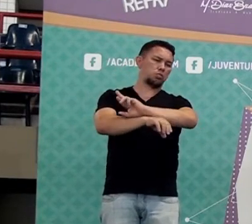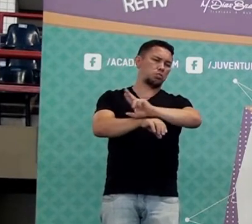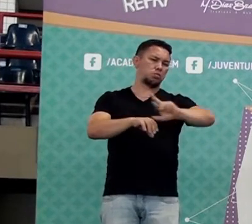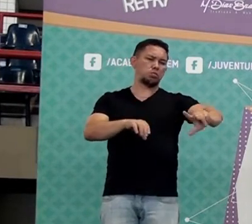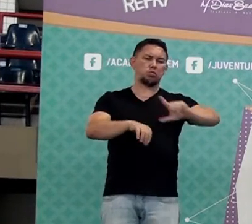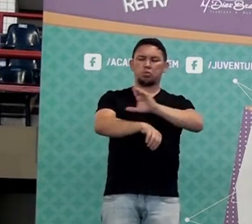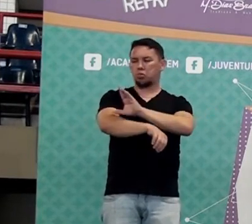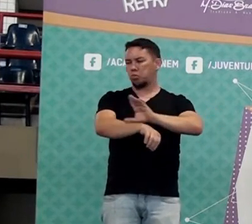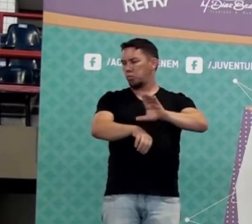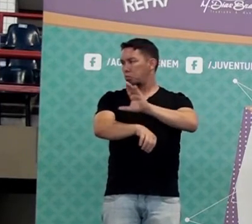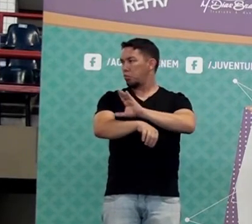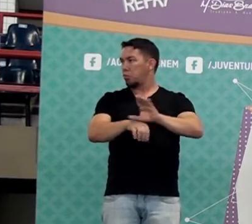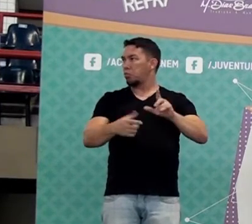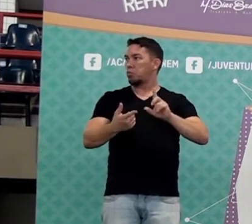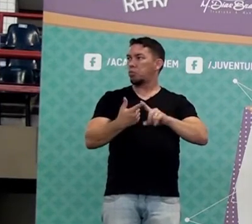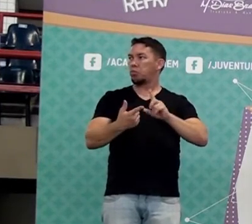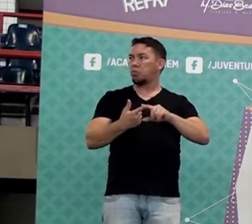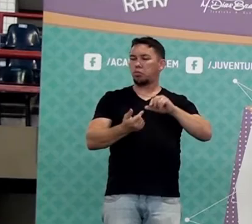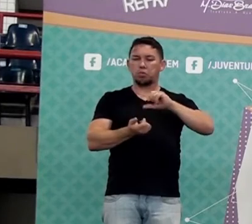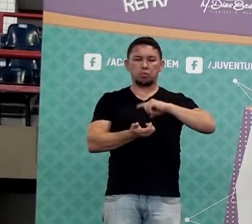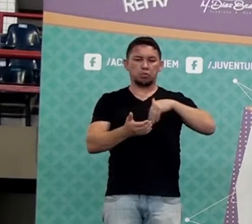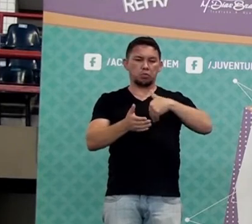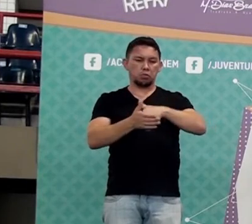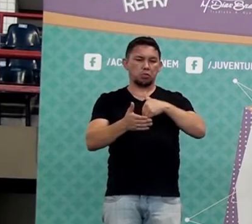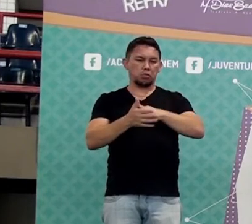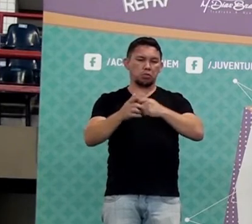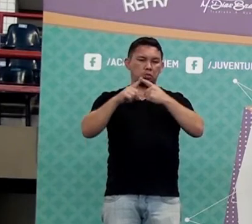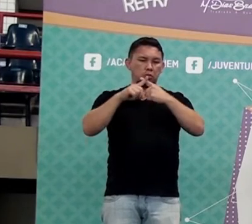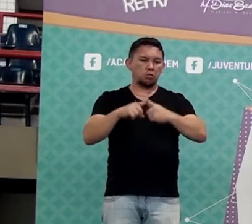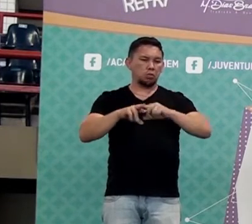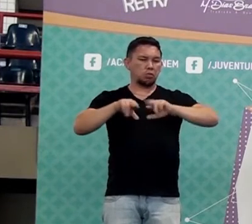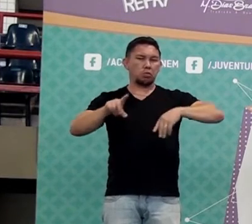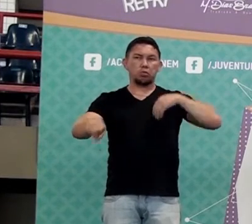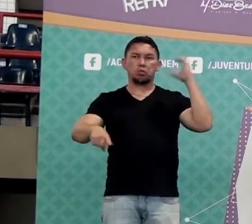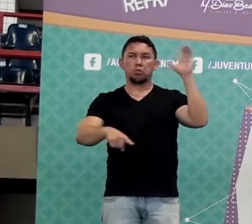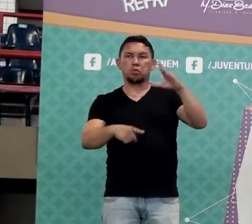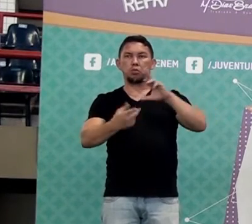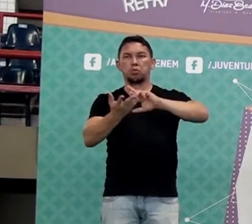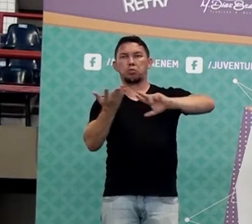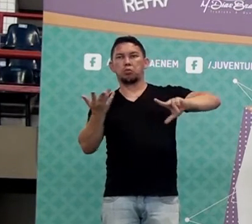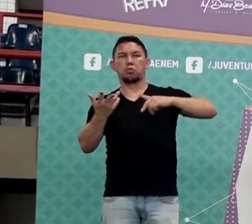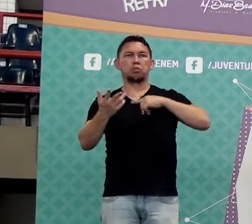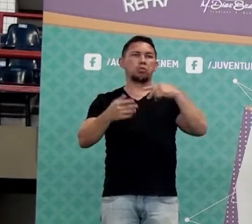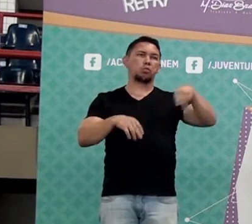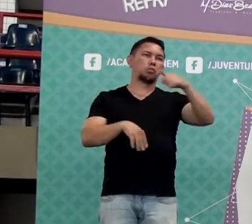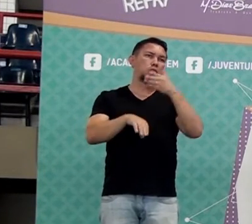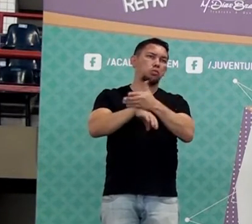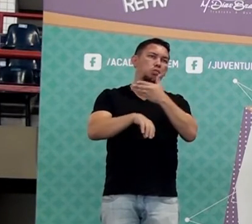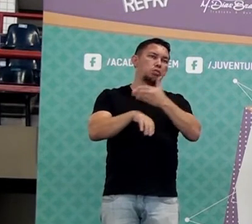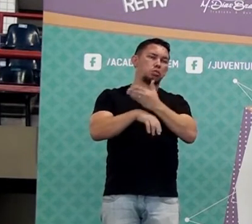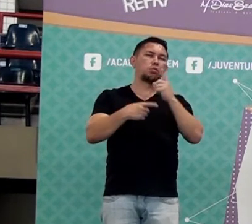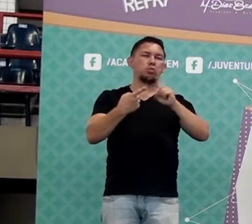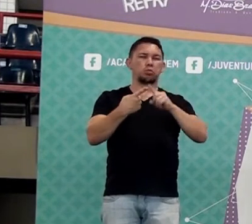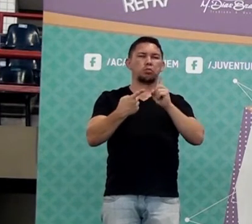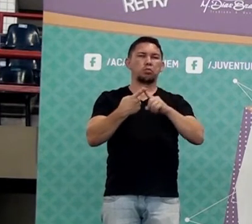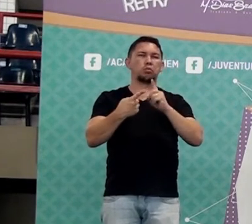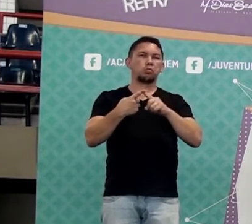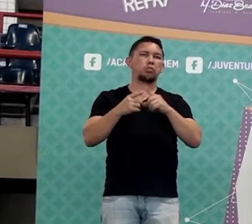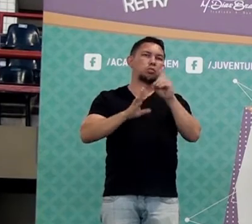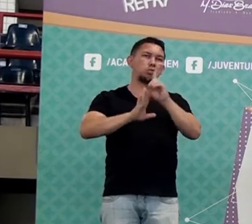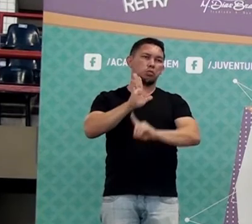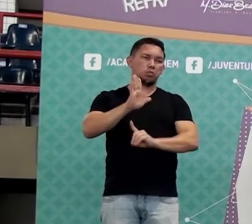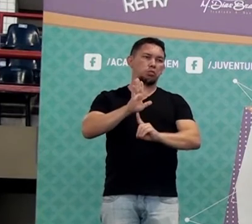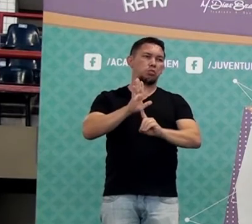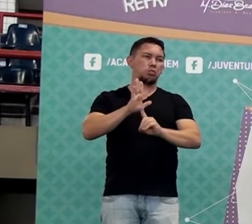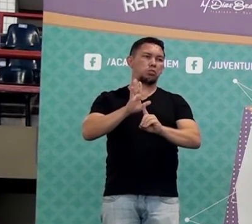você tem disputas de futebol, né, esporte, então pra que vocês possam participar também disso, vocês têm direito a isso